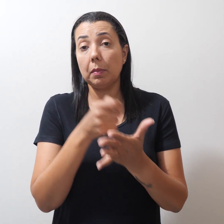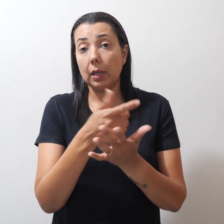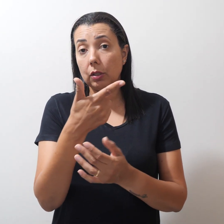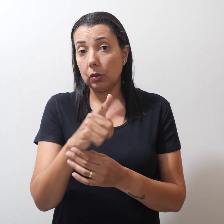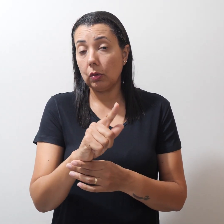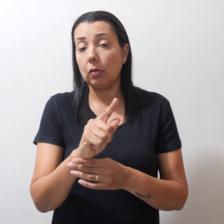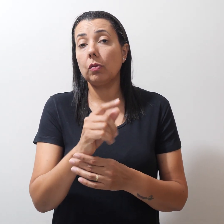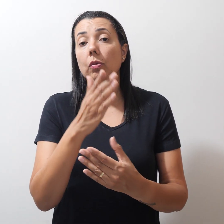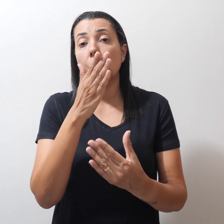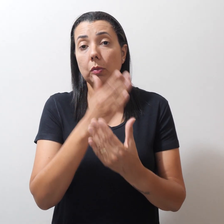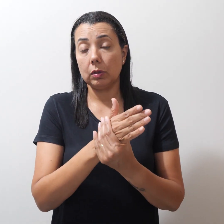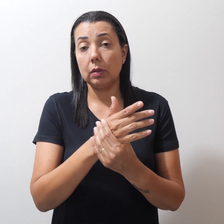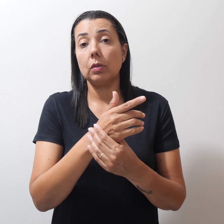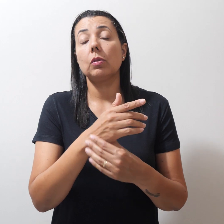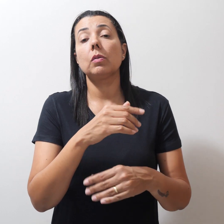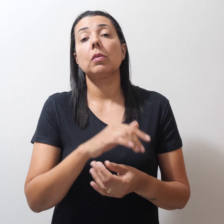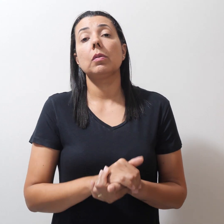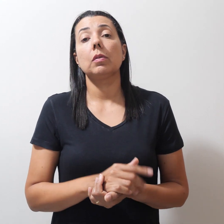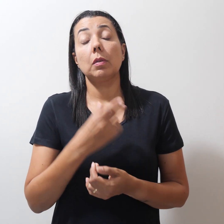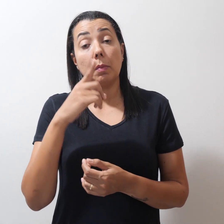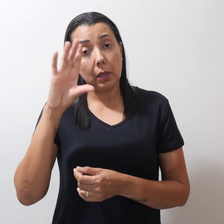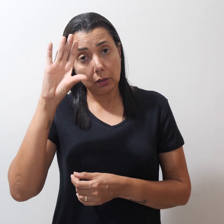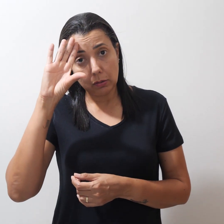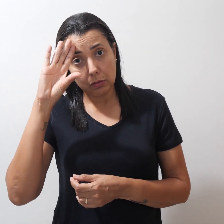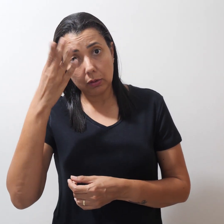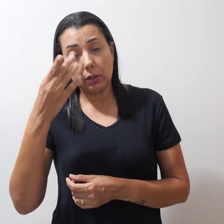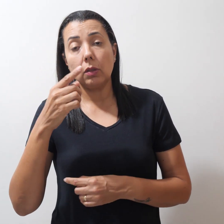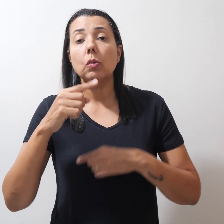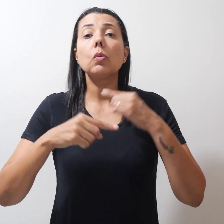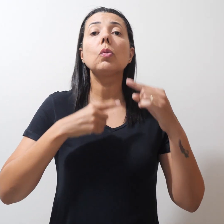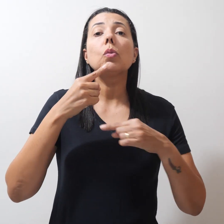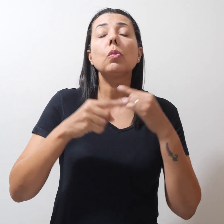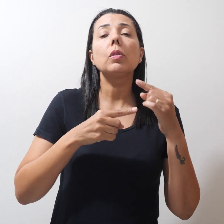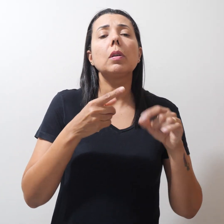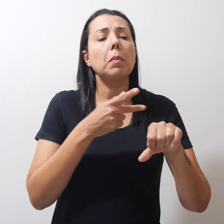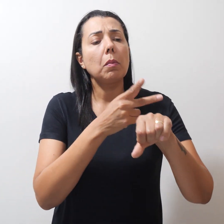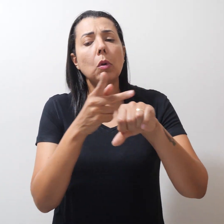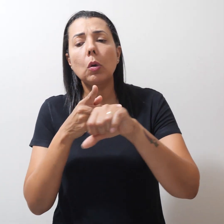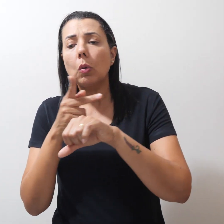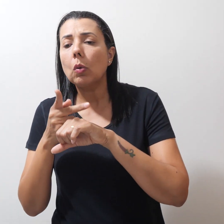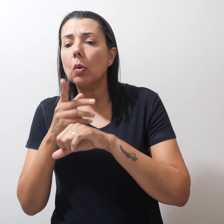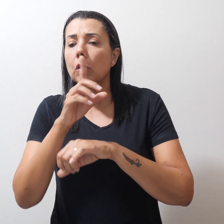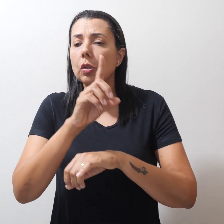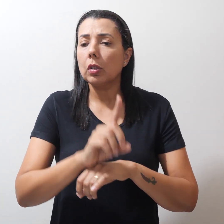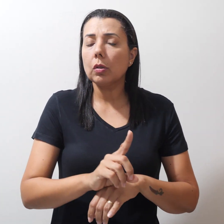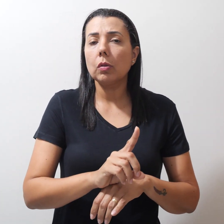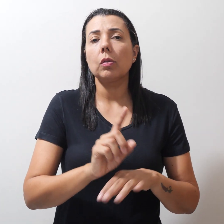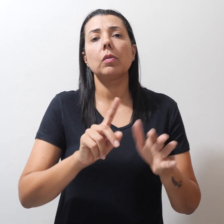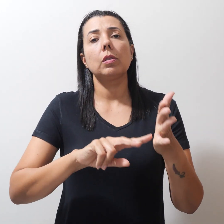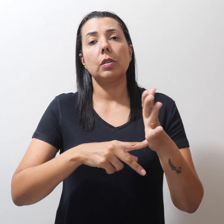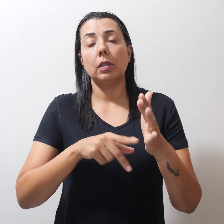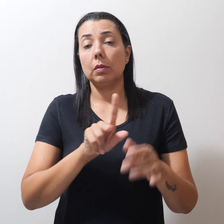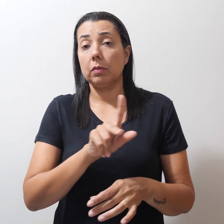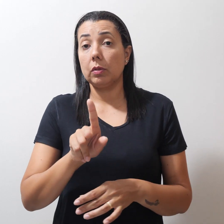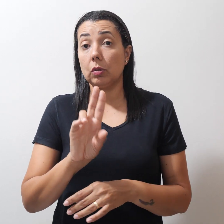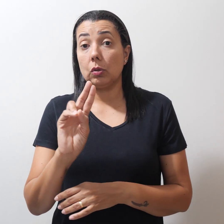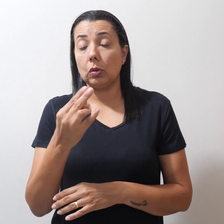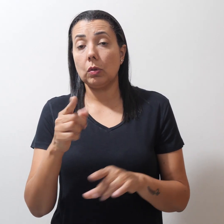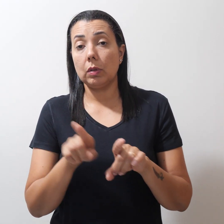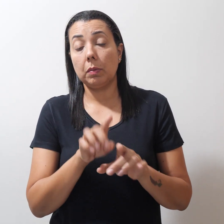protocolo. Para solucionar dúvidas, procure um diretor ou diretora ou o jurídico do